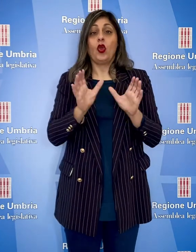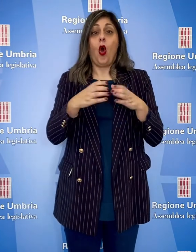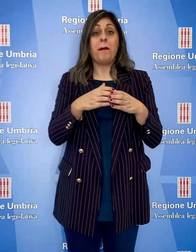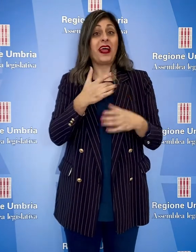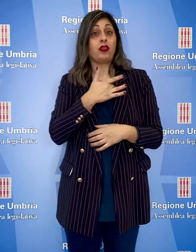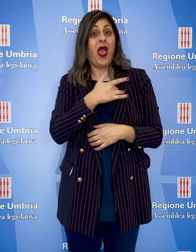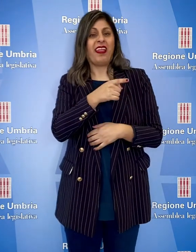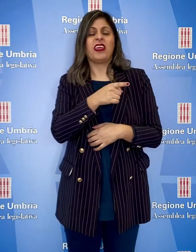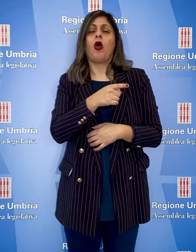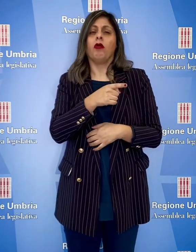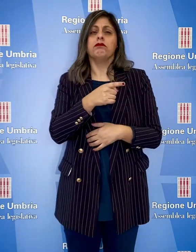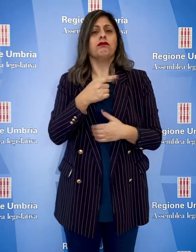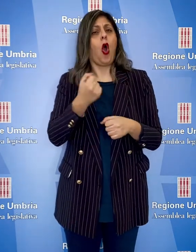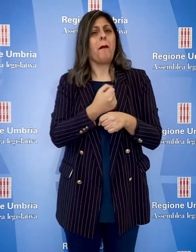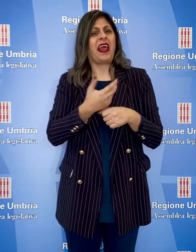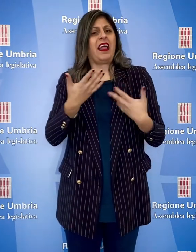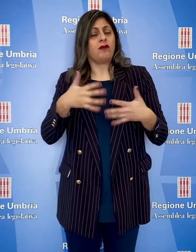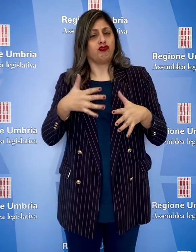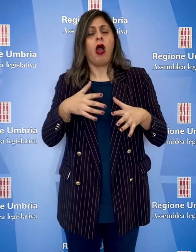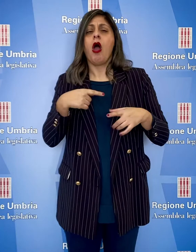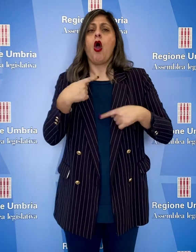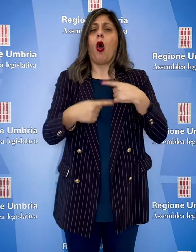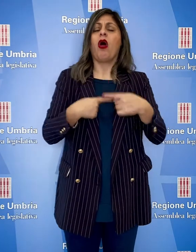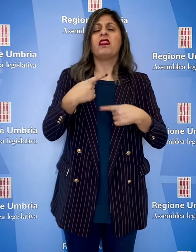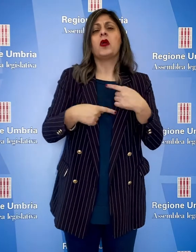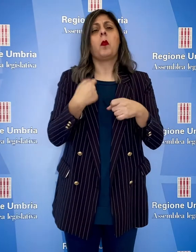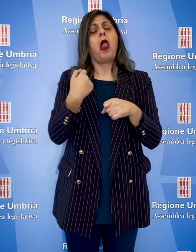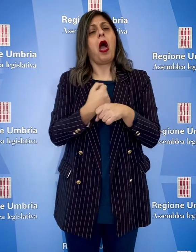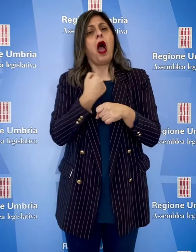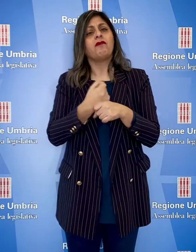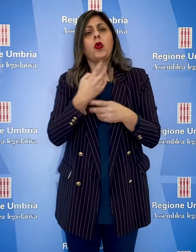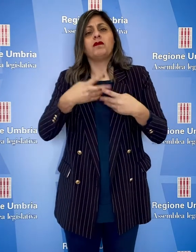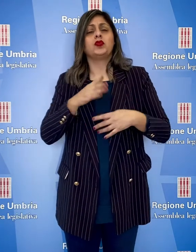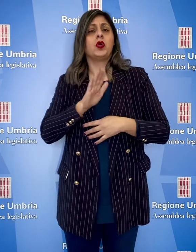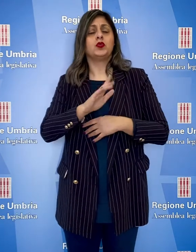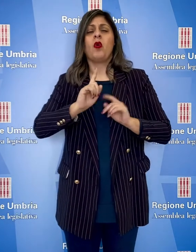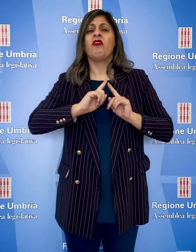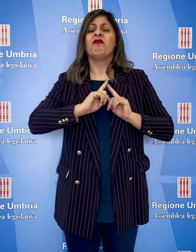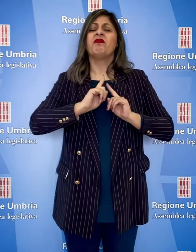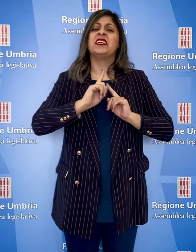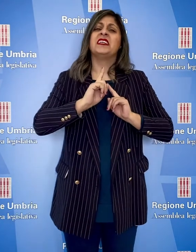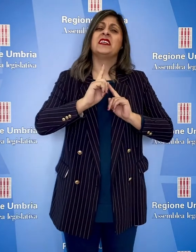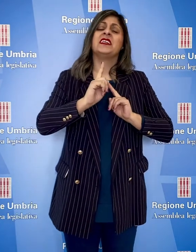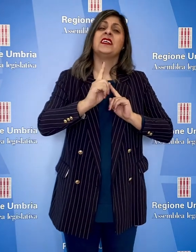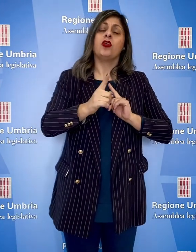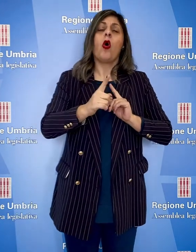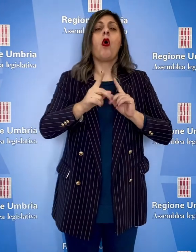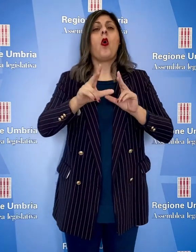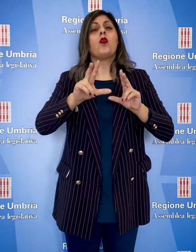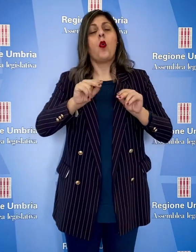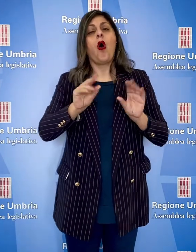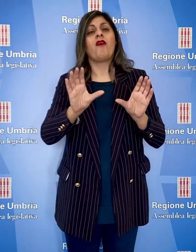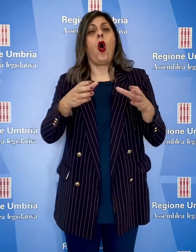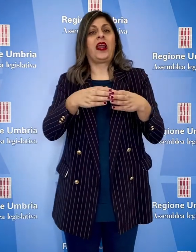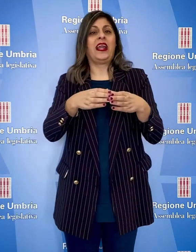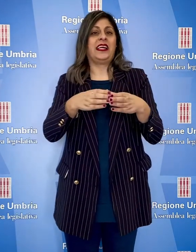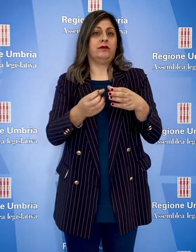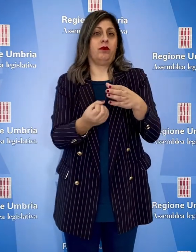Comitato Etico è operativo e continua a svolgere le proprie funzioni fino all'insediamento del nuovo